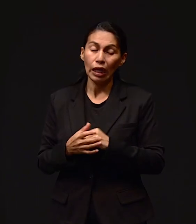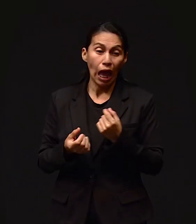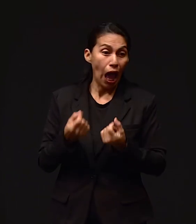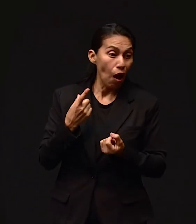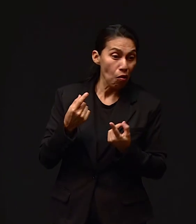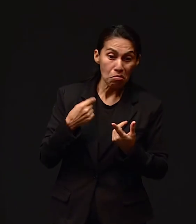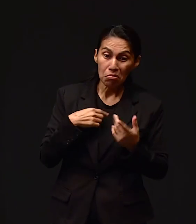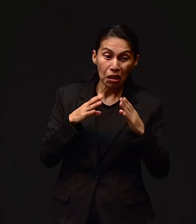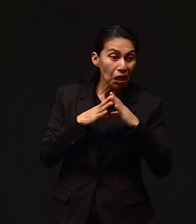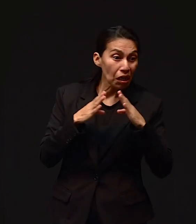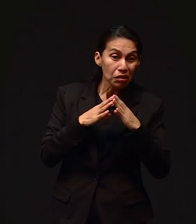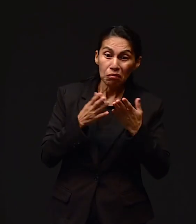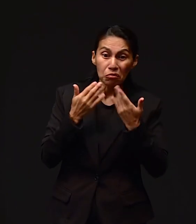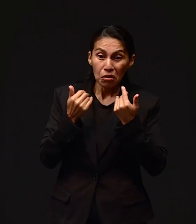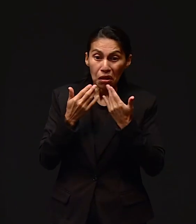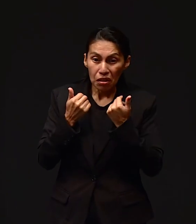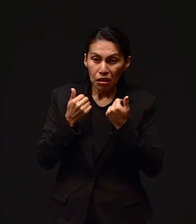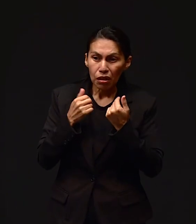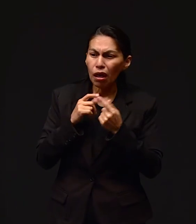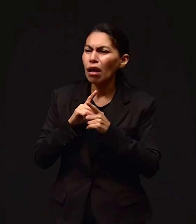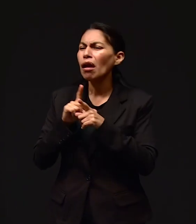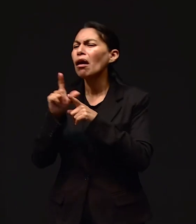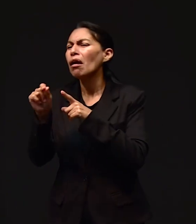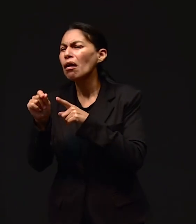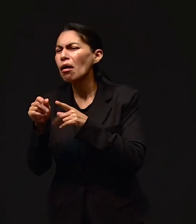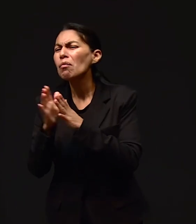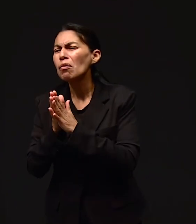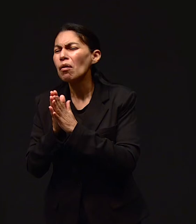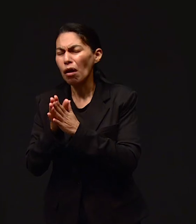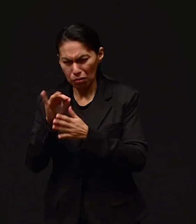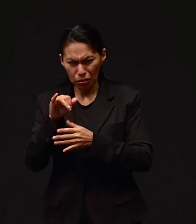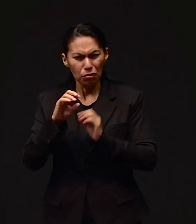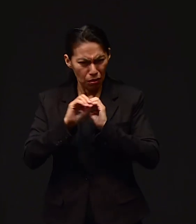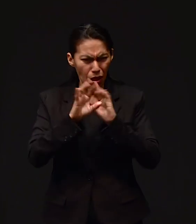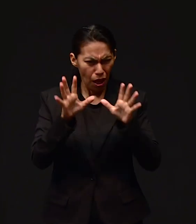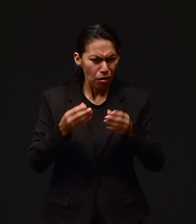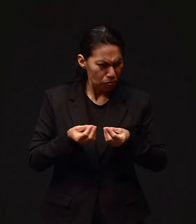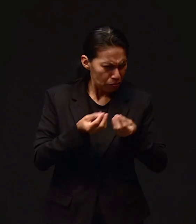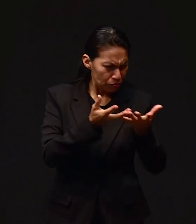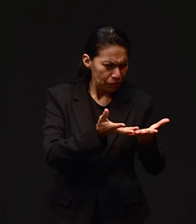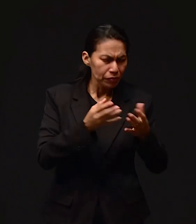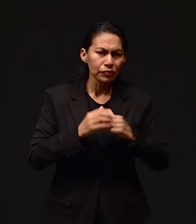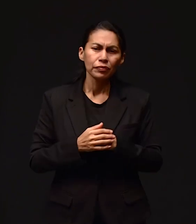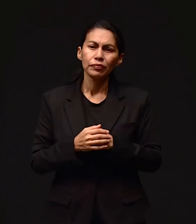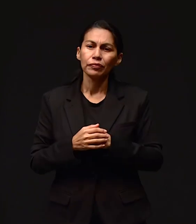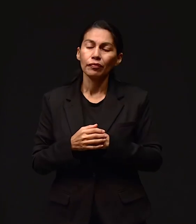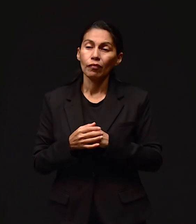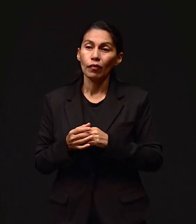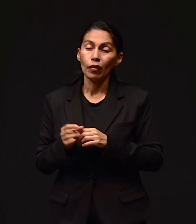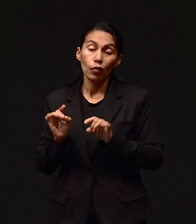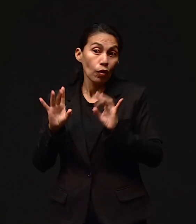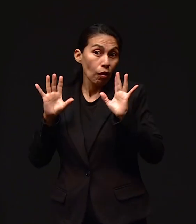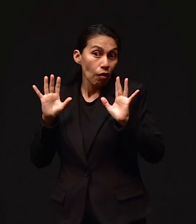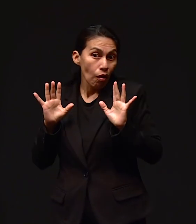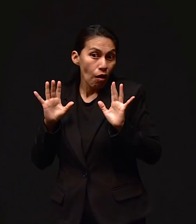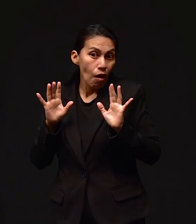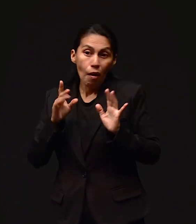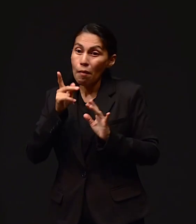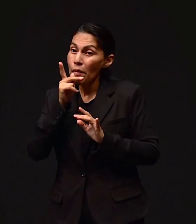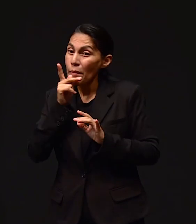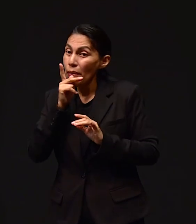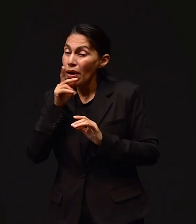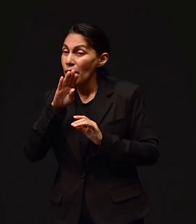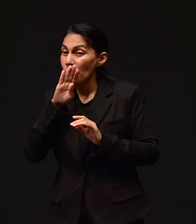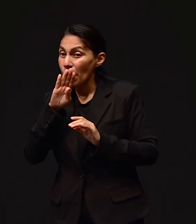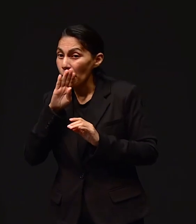fallara en la casa y todo, yo iba con la familia y el hermano. Sí, hermana, yo le ayudo. Un día, sus padres iban a